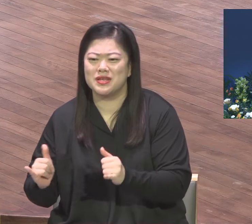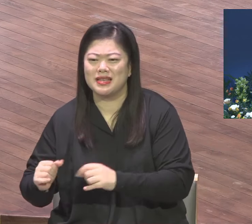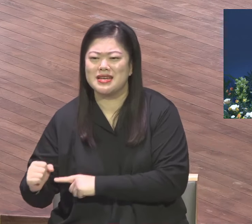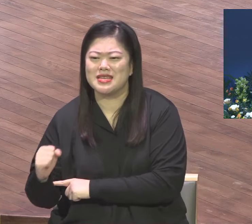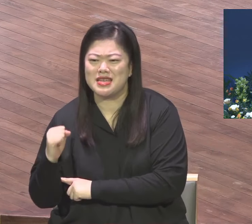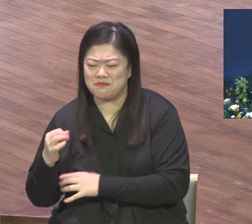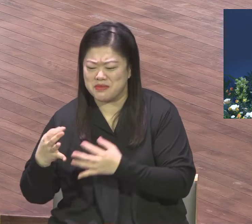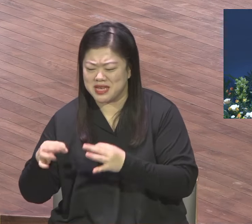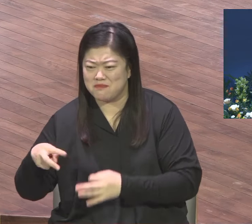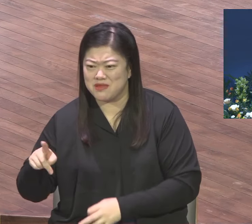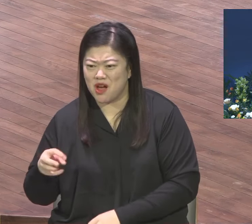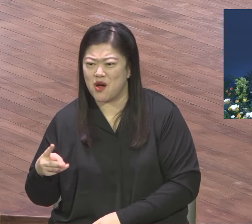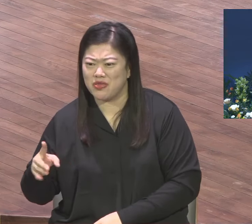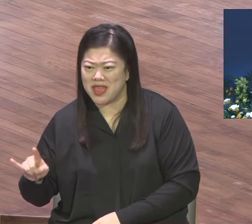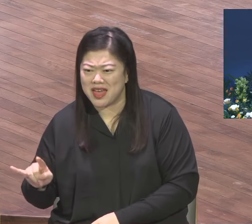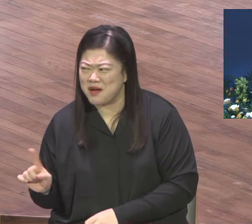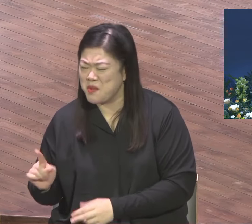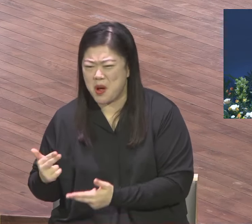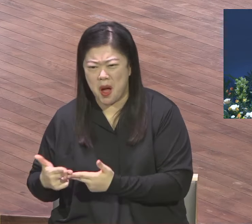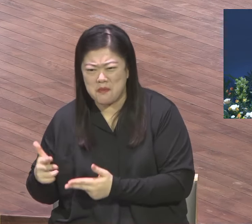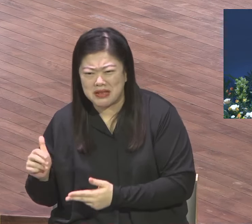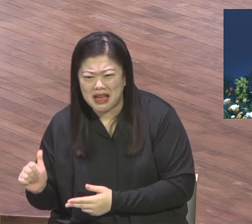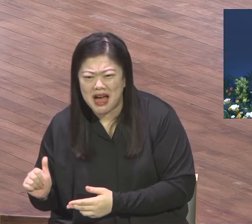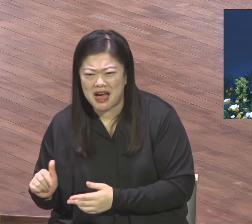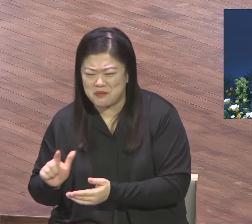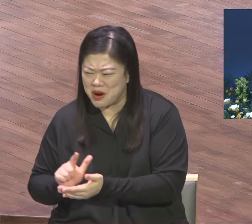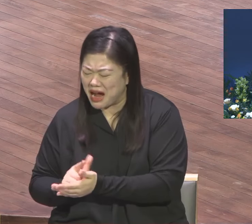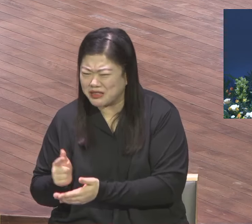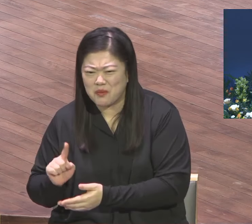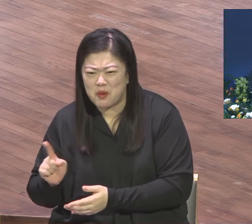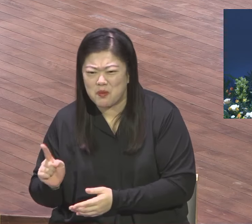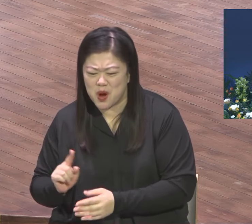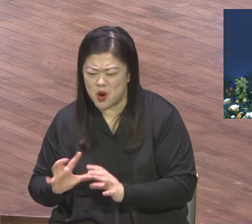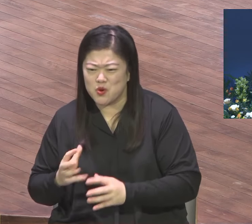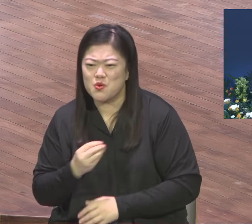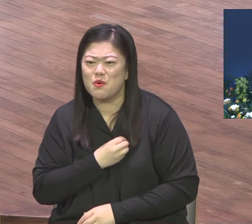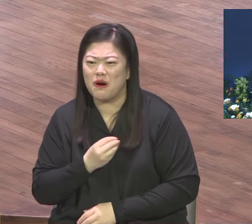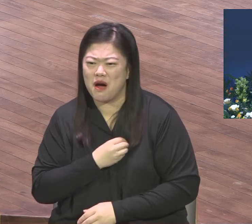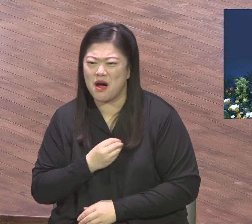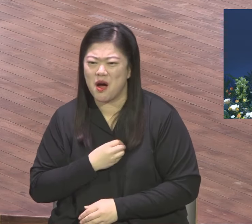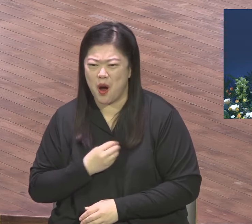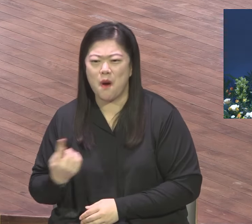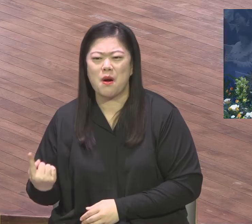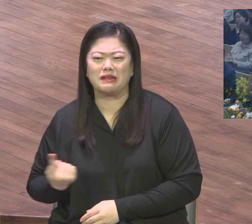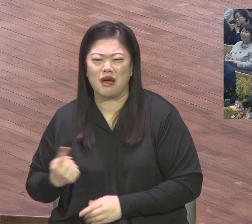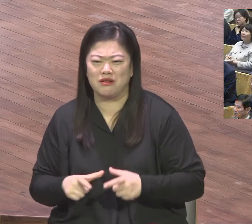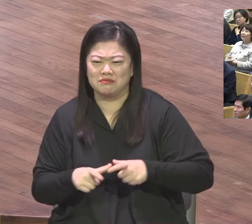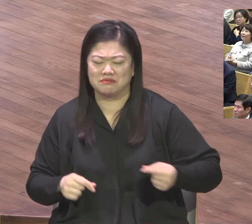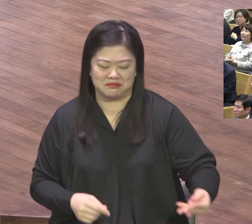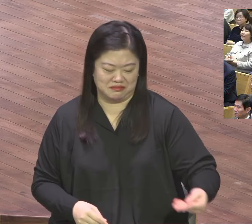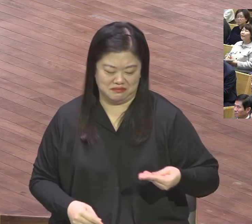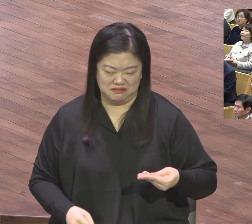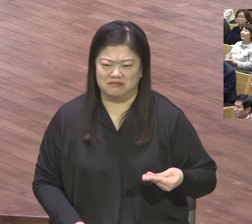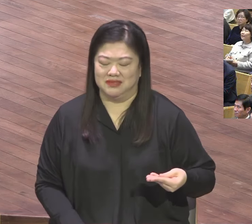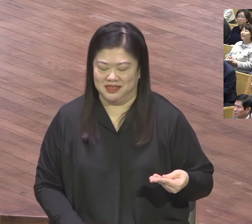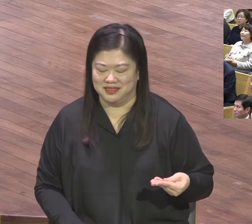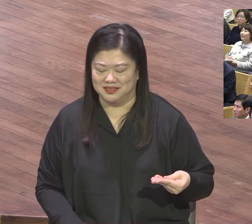당협회장 더불어 강서현 김성준 의원 팀들이 참석했어요.